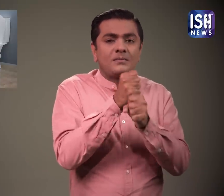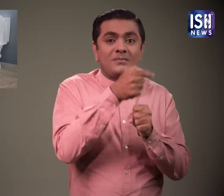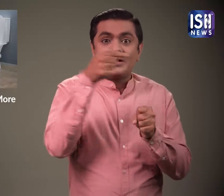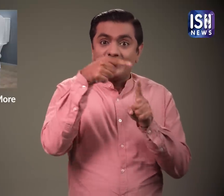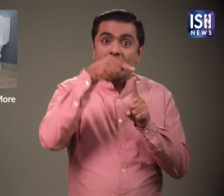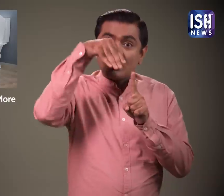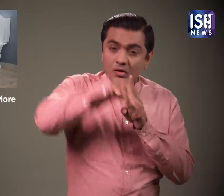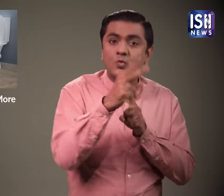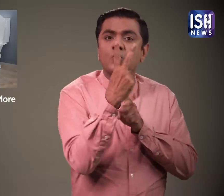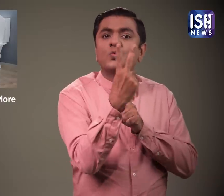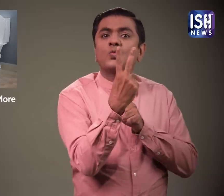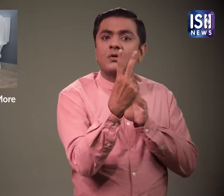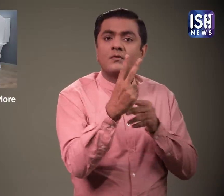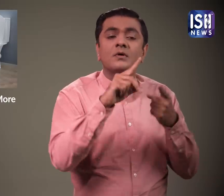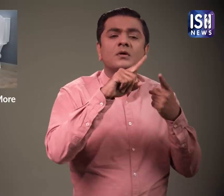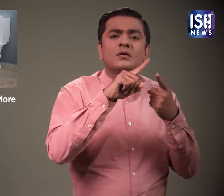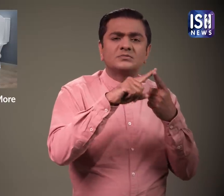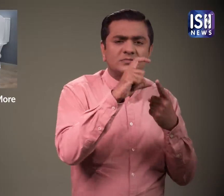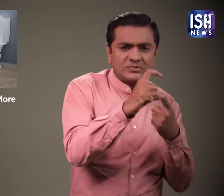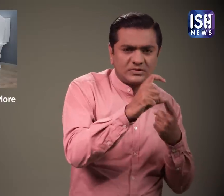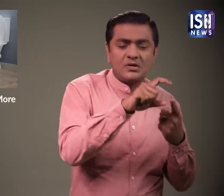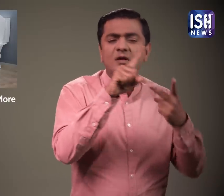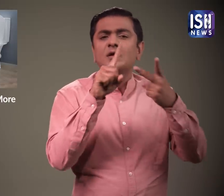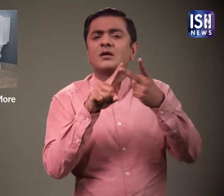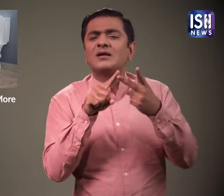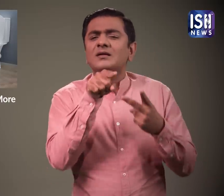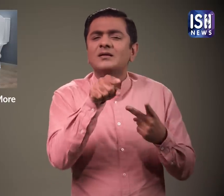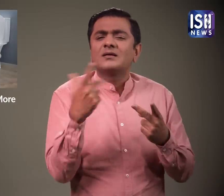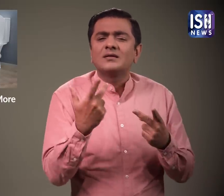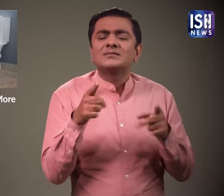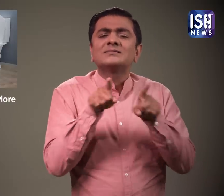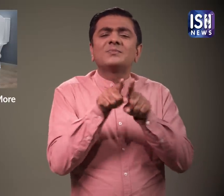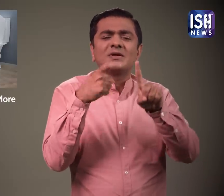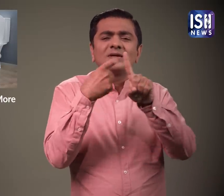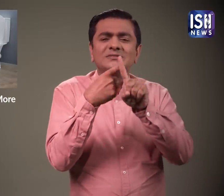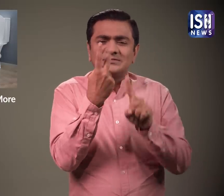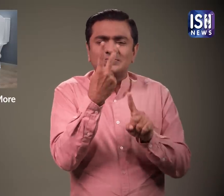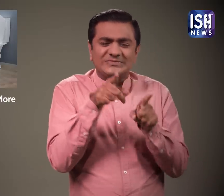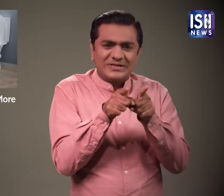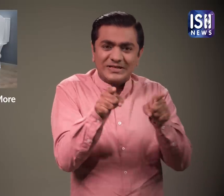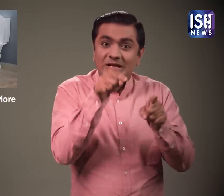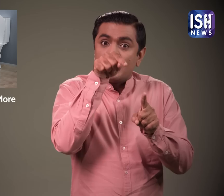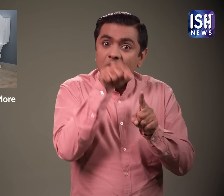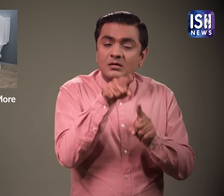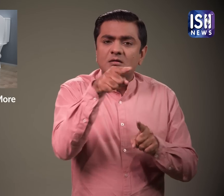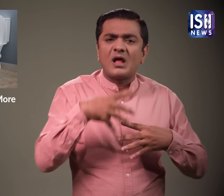gram negative बैक्टिरिया में E. coli और klepselia के प्रकार पाए जाते है